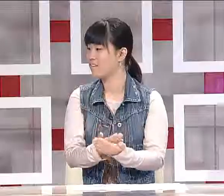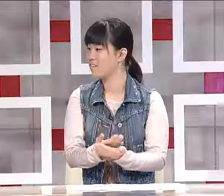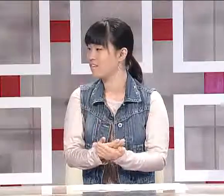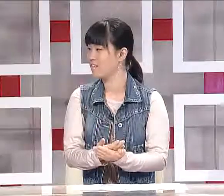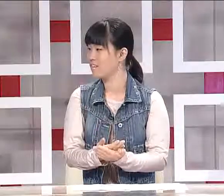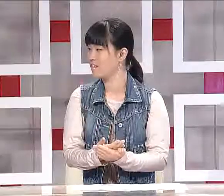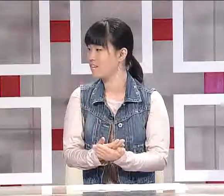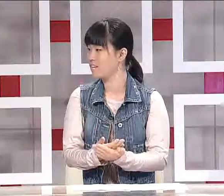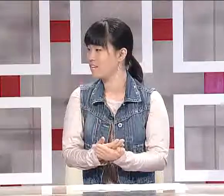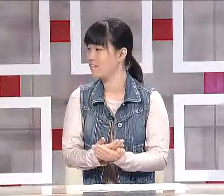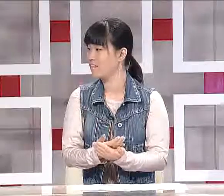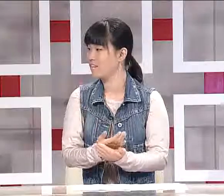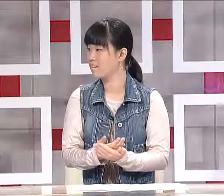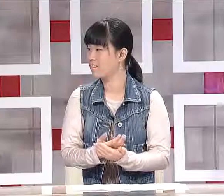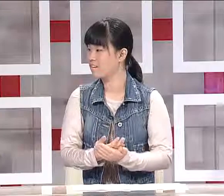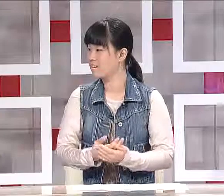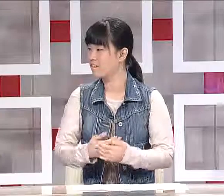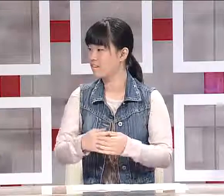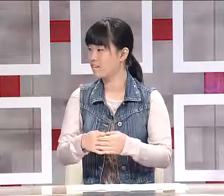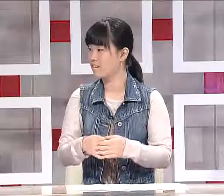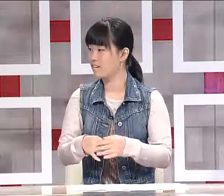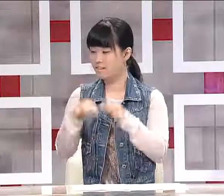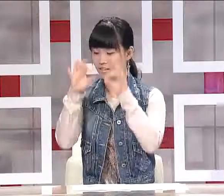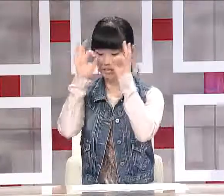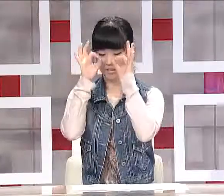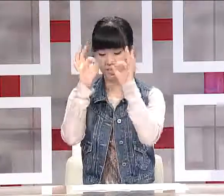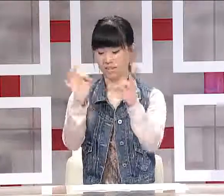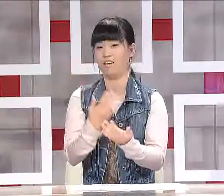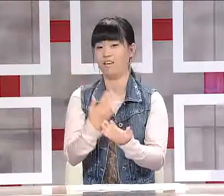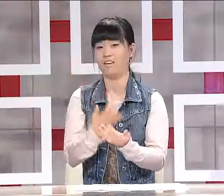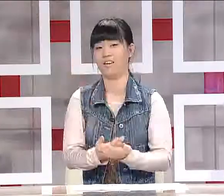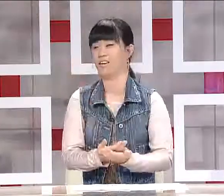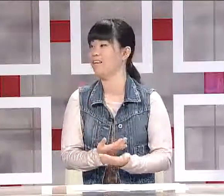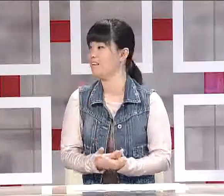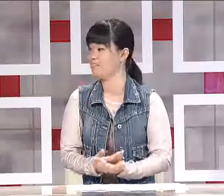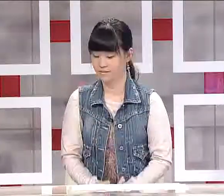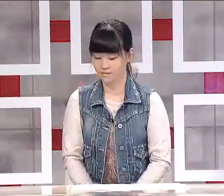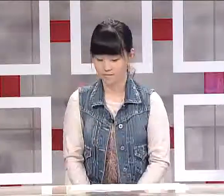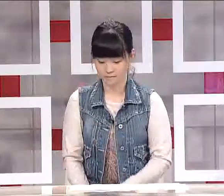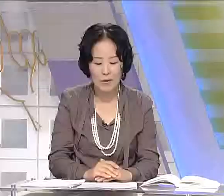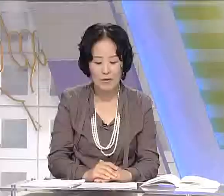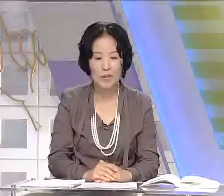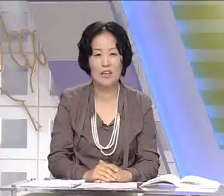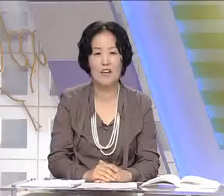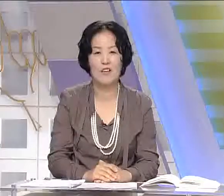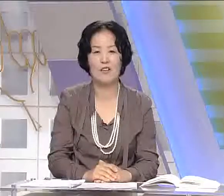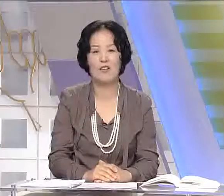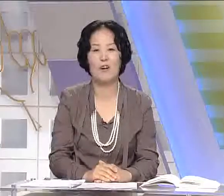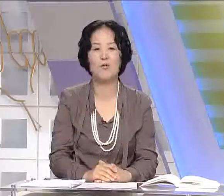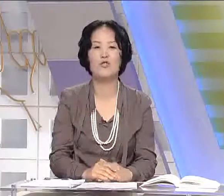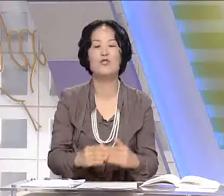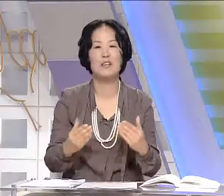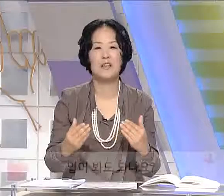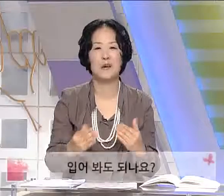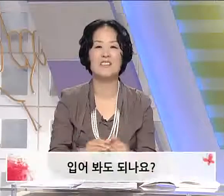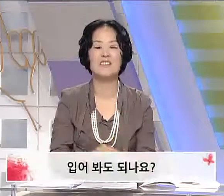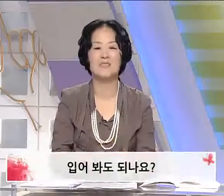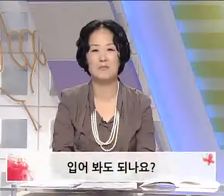관습적으로 달라고 하는 보여주세요. 이렇게 하면 되겠죠. 네. 입어봐도 되나요? 저희가 옷을 구입할 때 많이 쓰는